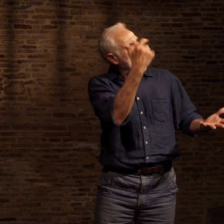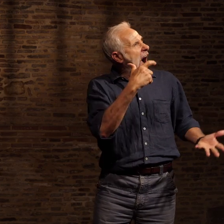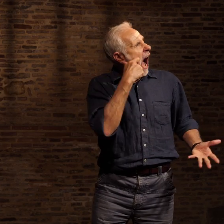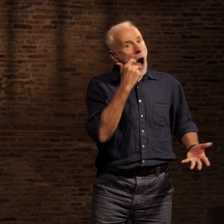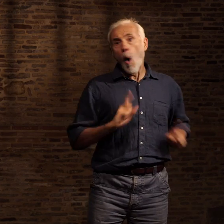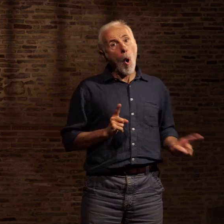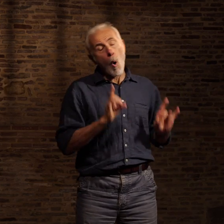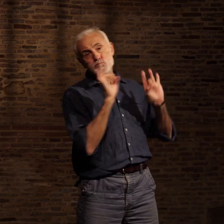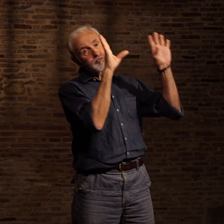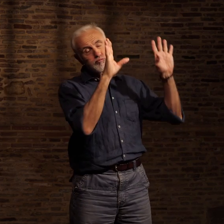aurait-il corrigé.